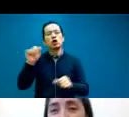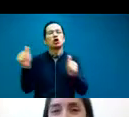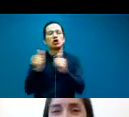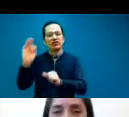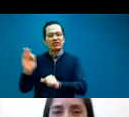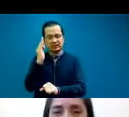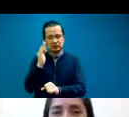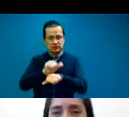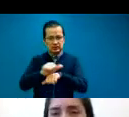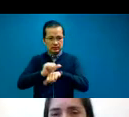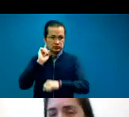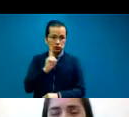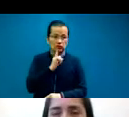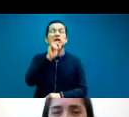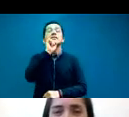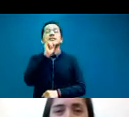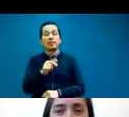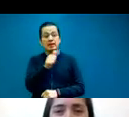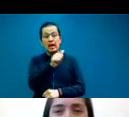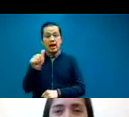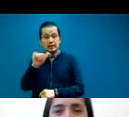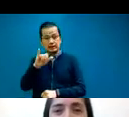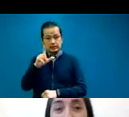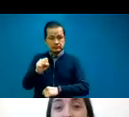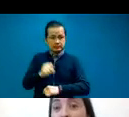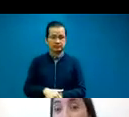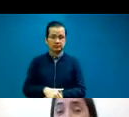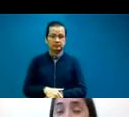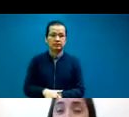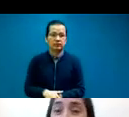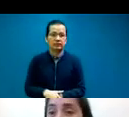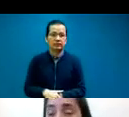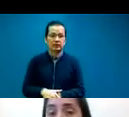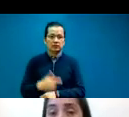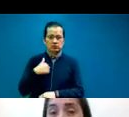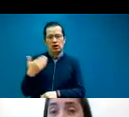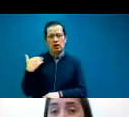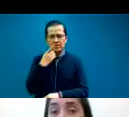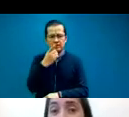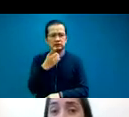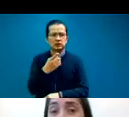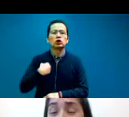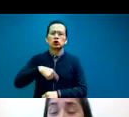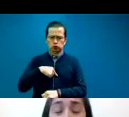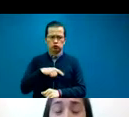Sordos y de AILS, en actividad. Como les decía, somos miembros de